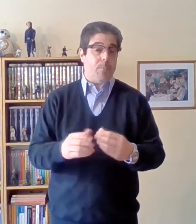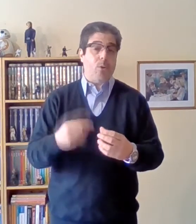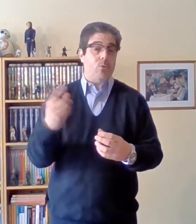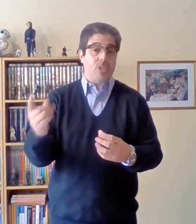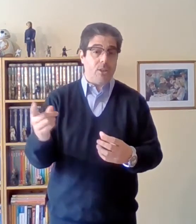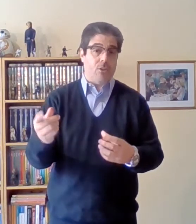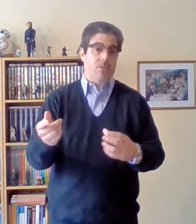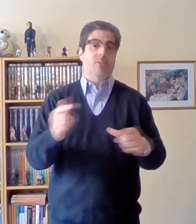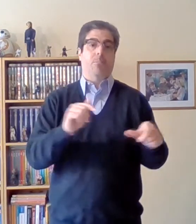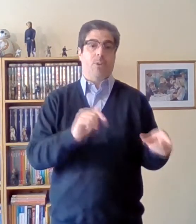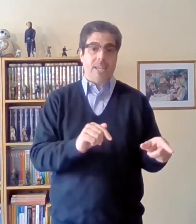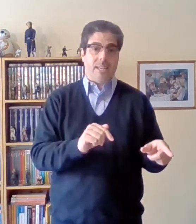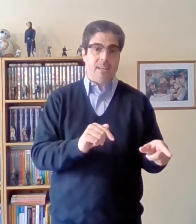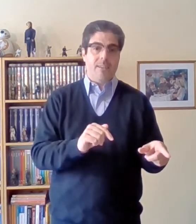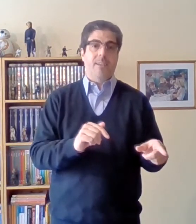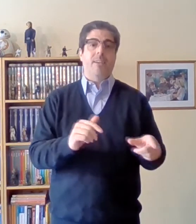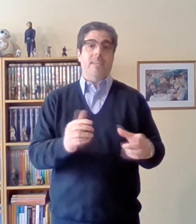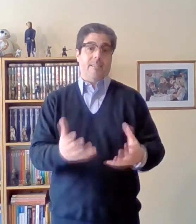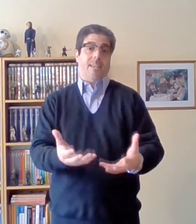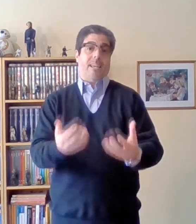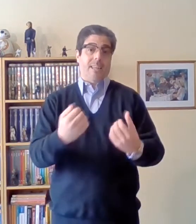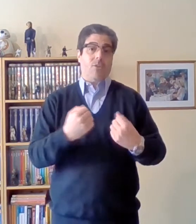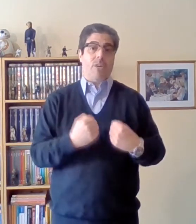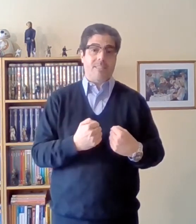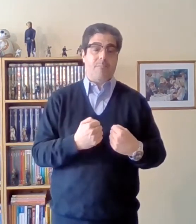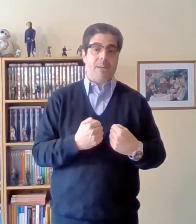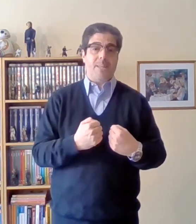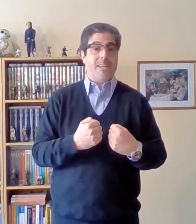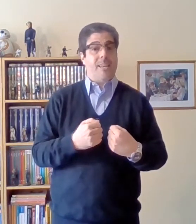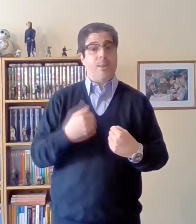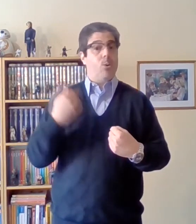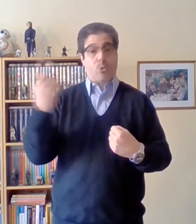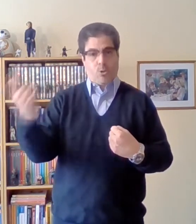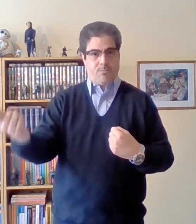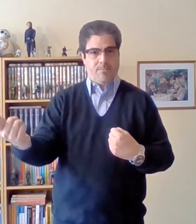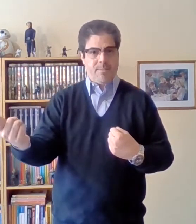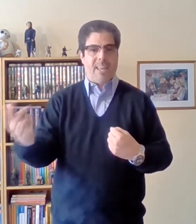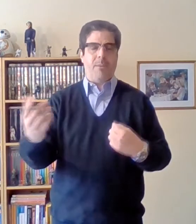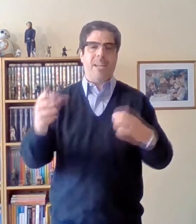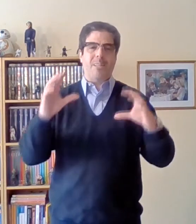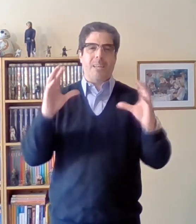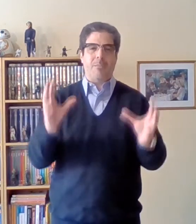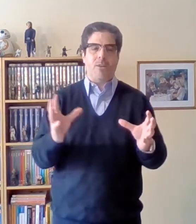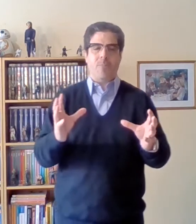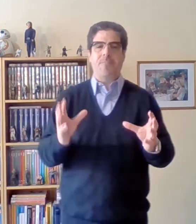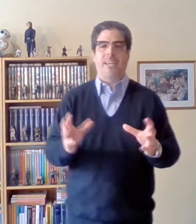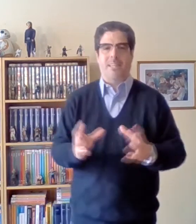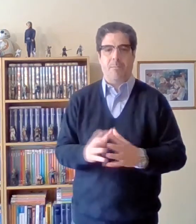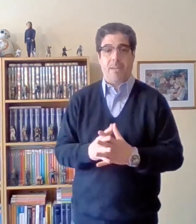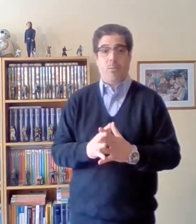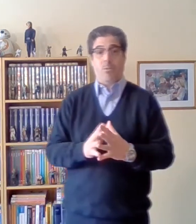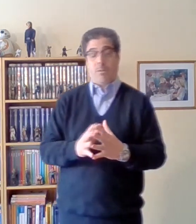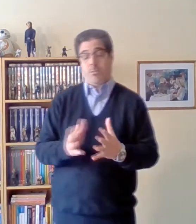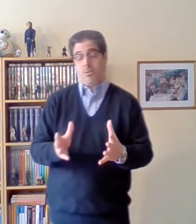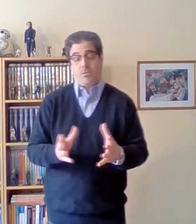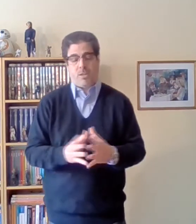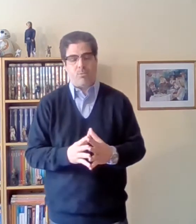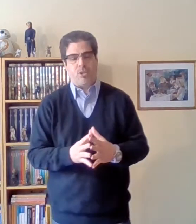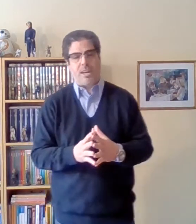producido por ella y se queda con esa parte que es de otro. De ahí viene el término que también hemos escuchado